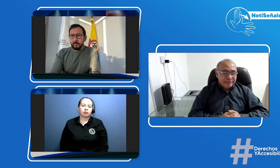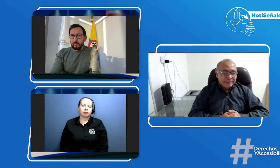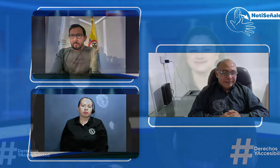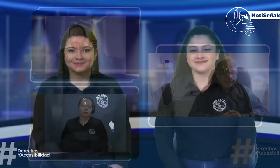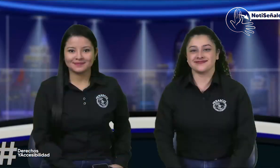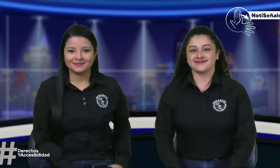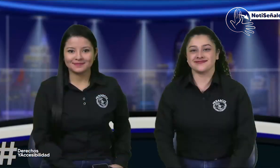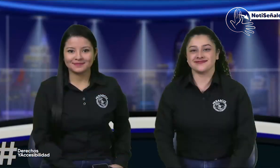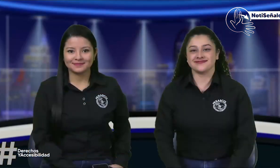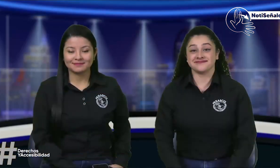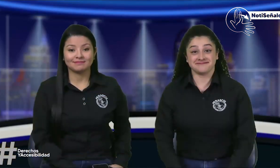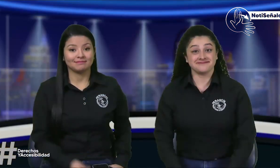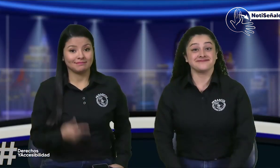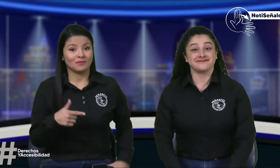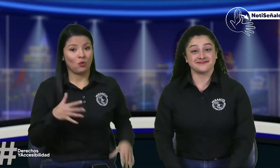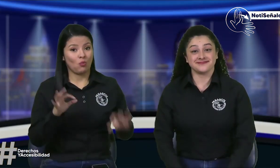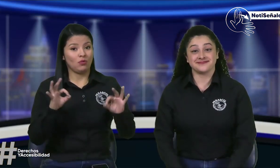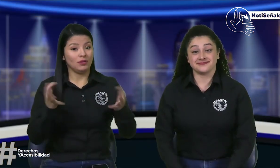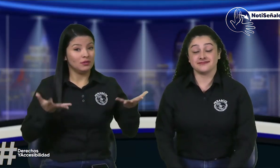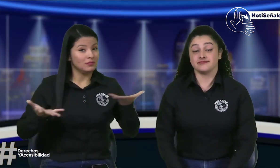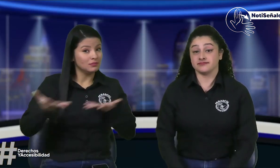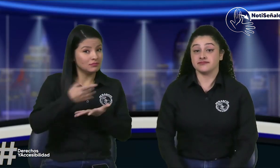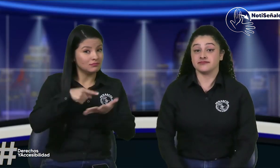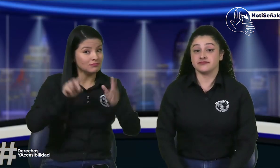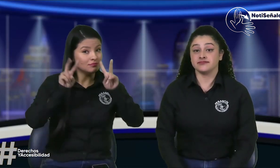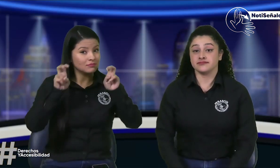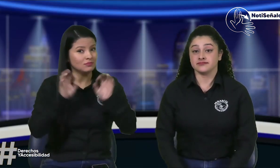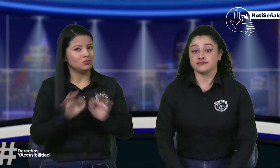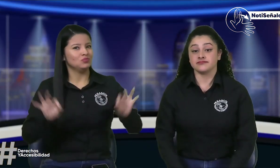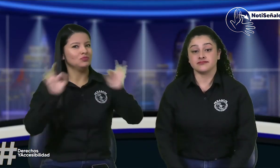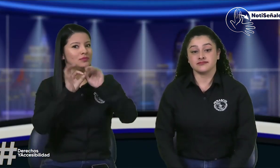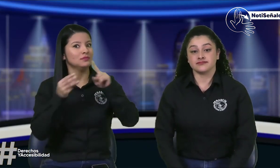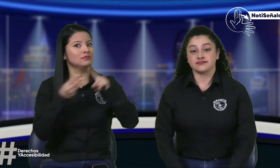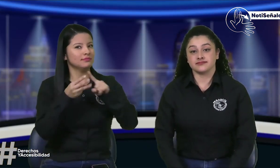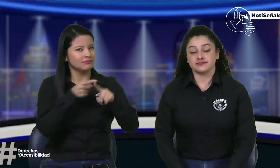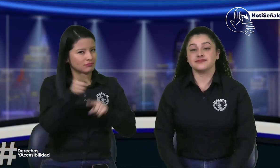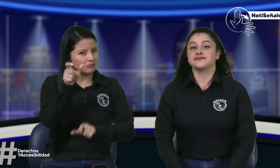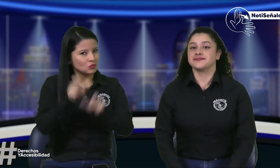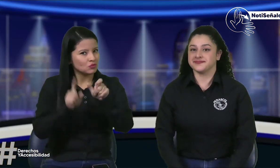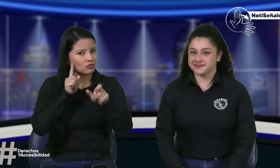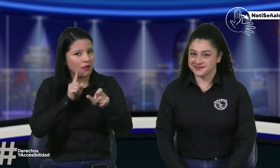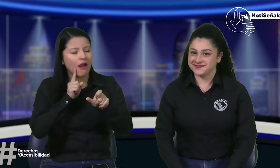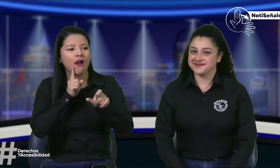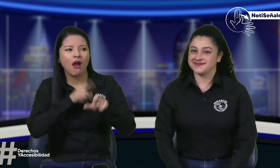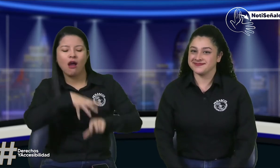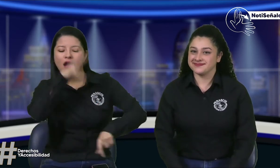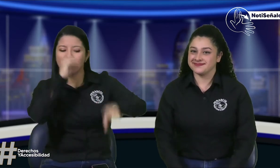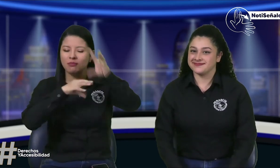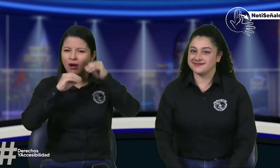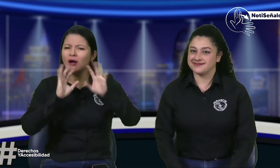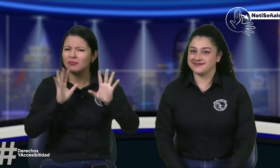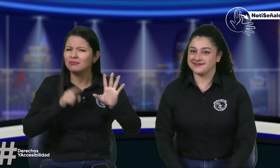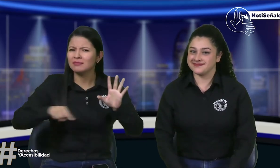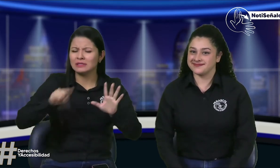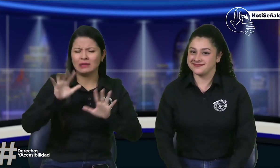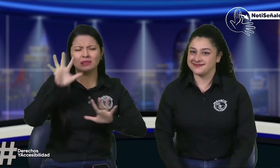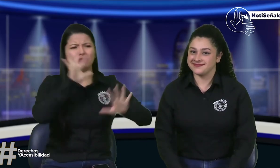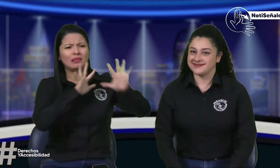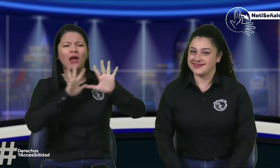que sí es importante este tema de la licencia de